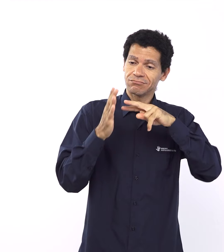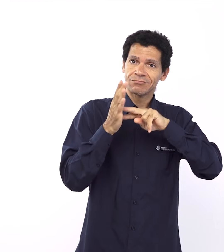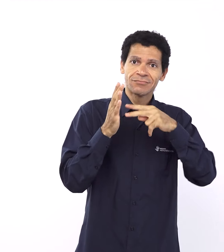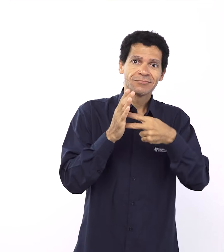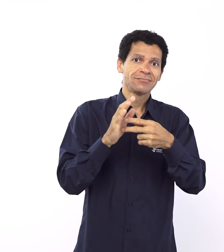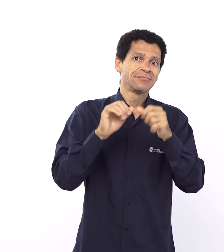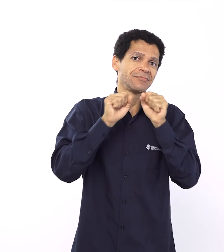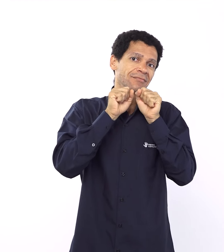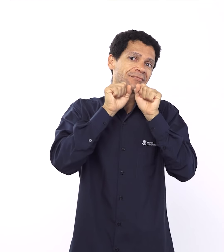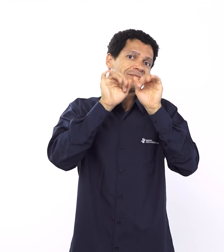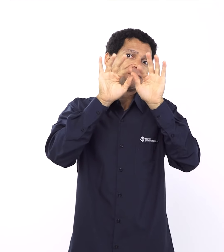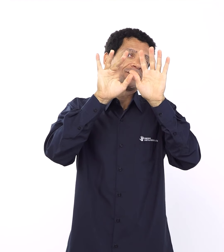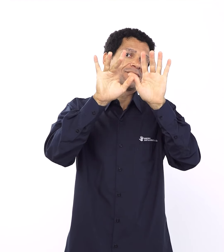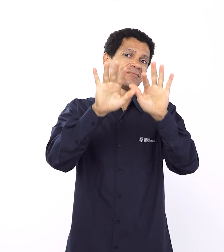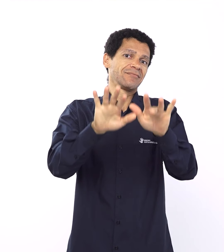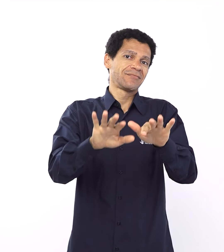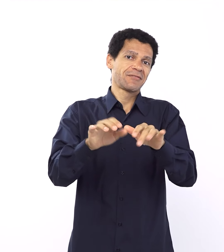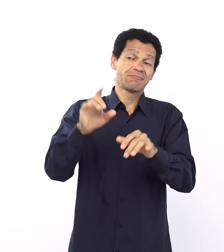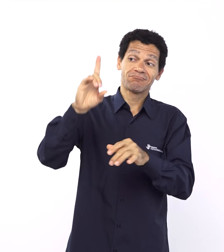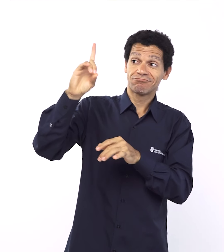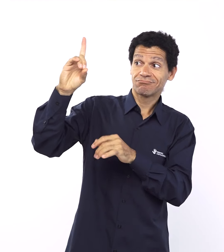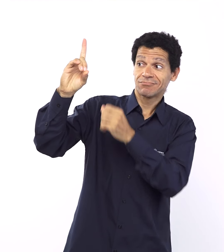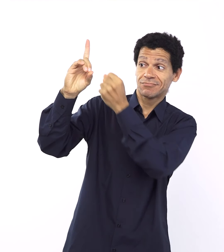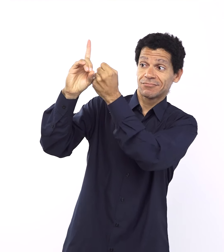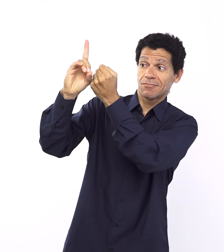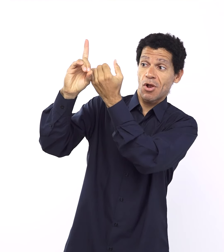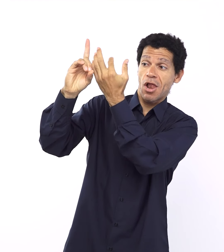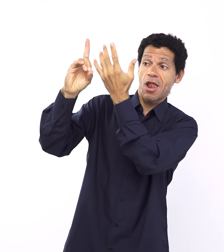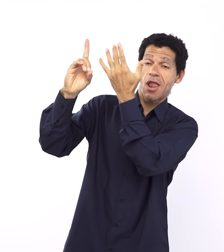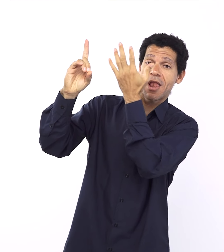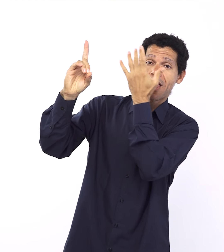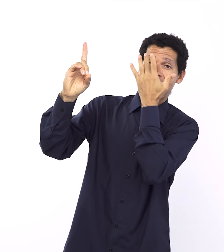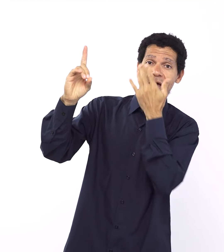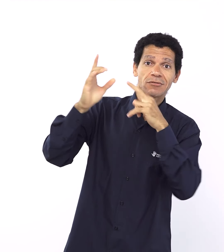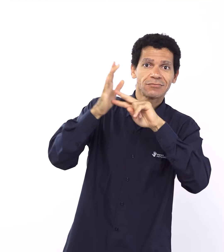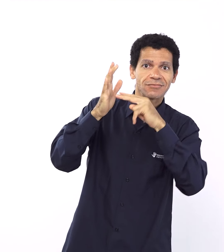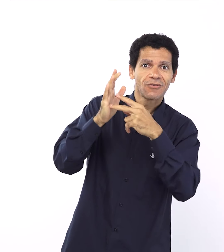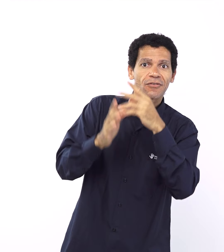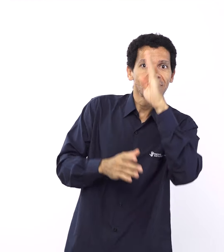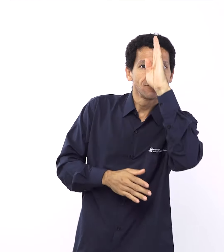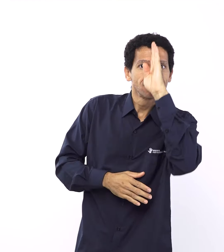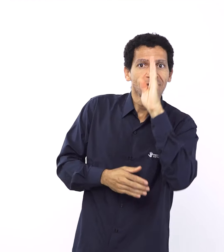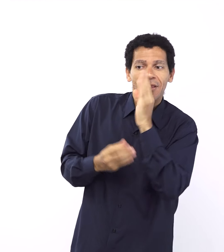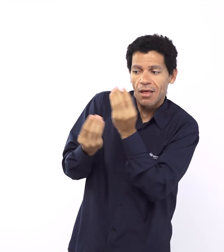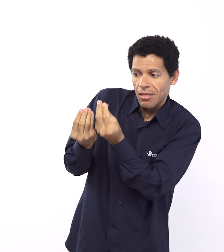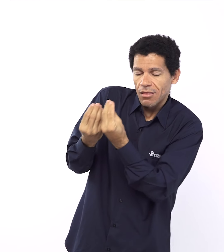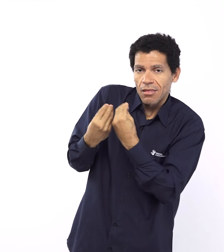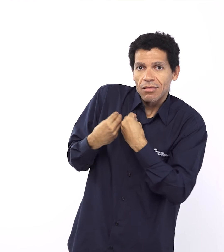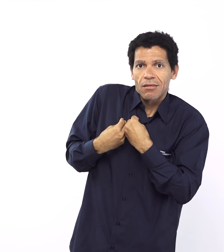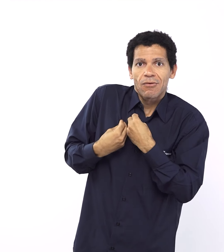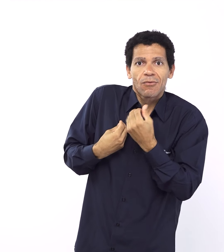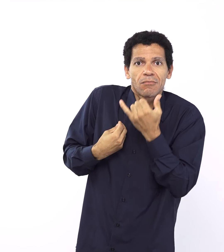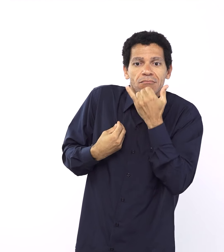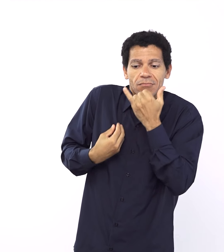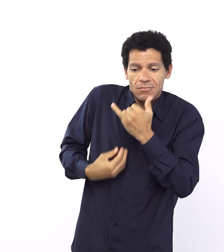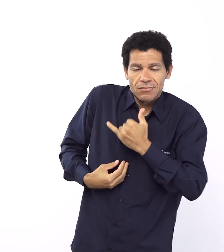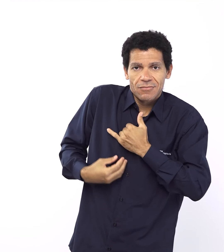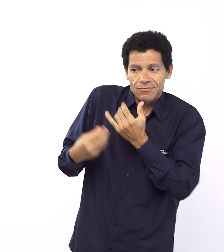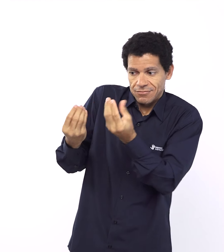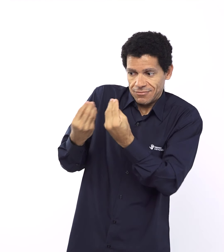a caráter berite, Cortar uma aliança, que a gente vê, eu acho que uma evidência bem nítida lá